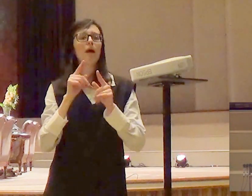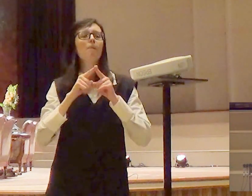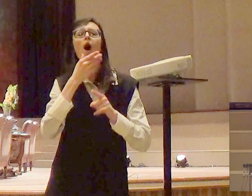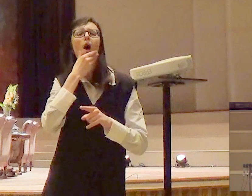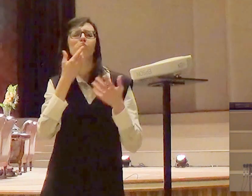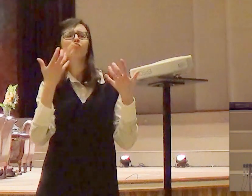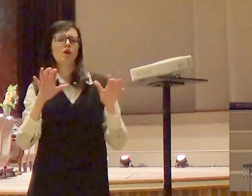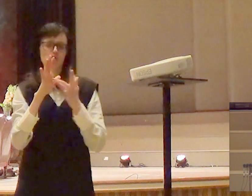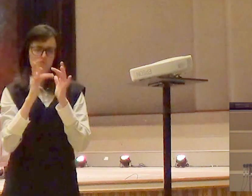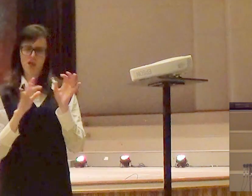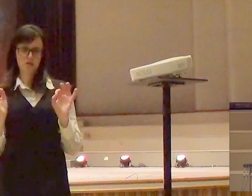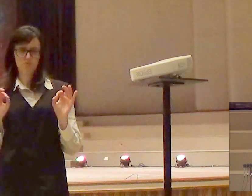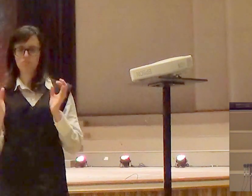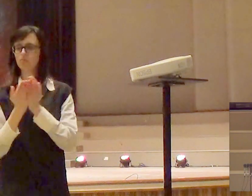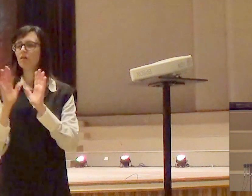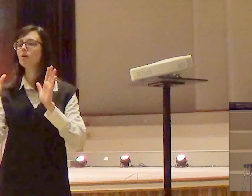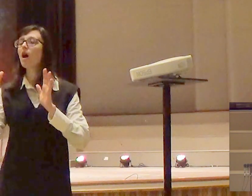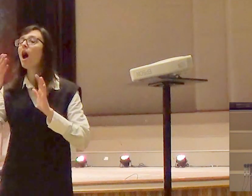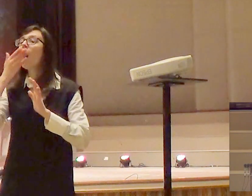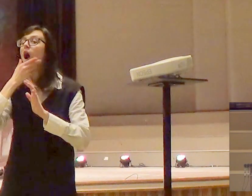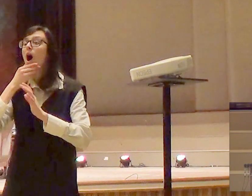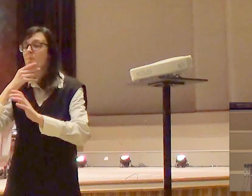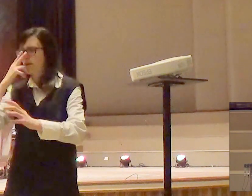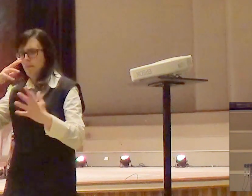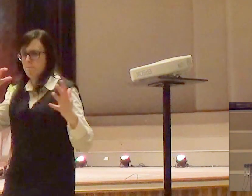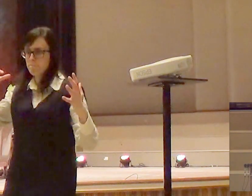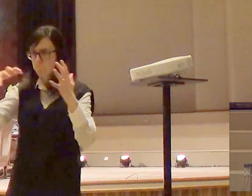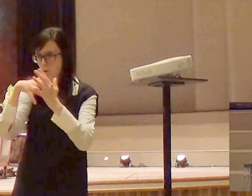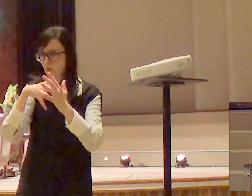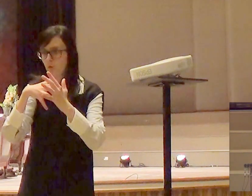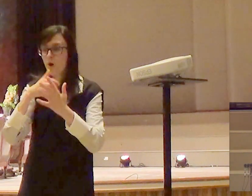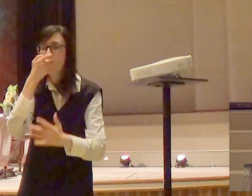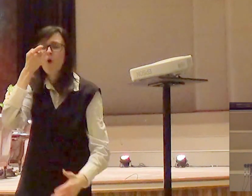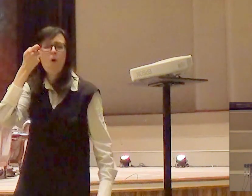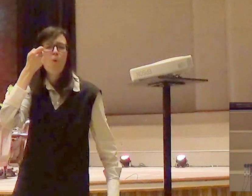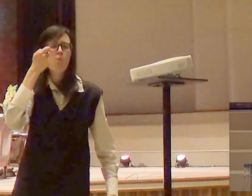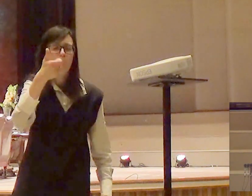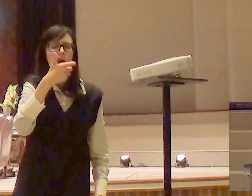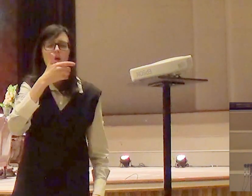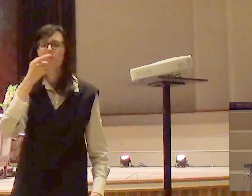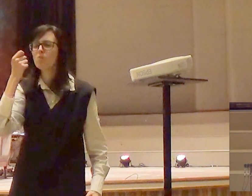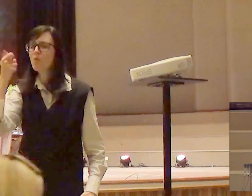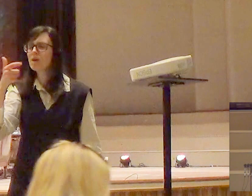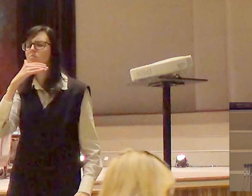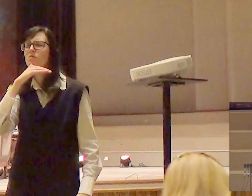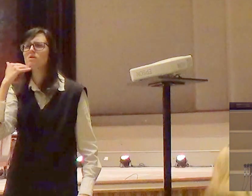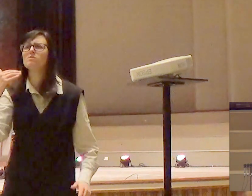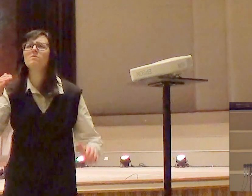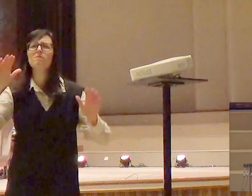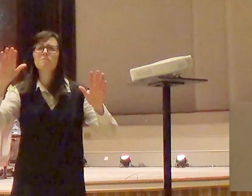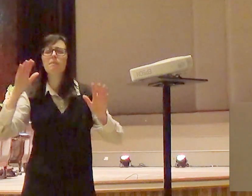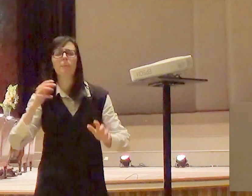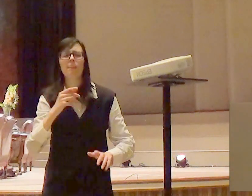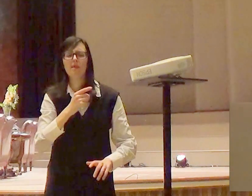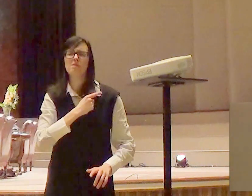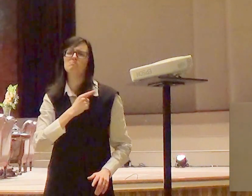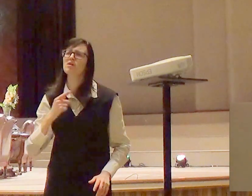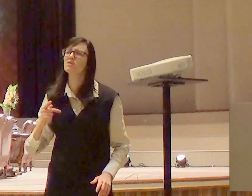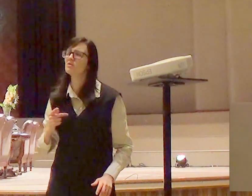ele teve um acidente que ele viu a morte ele chegou aqui e disse pastor hoje eu entendi o significado das orações da